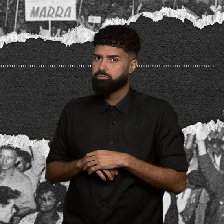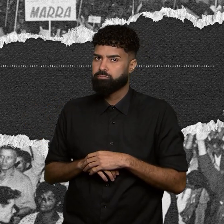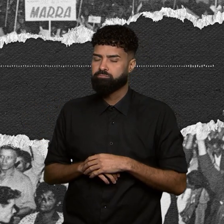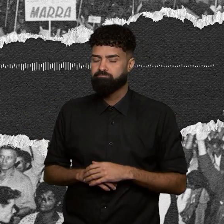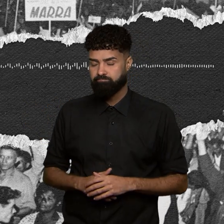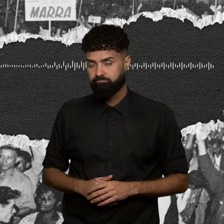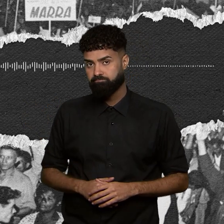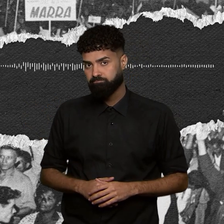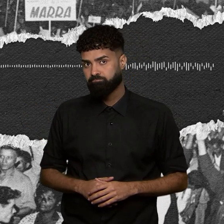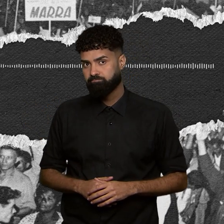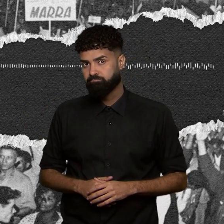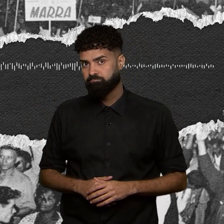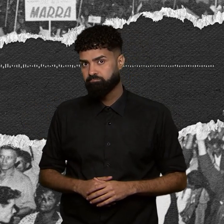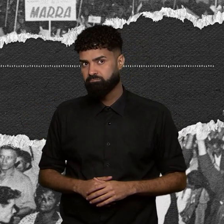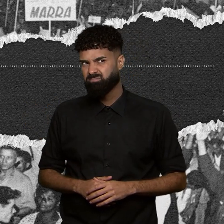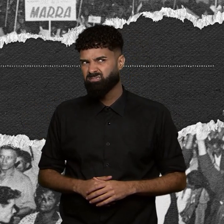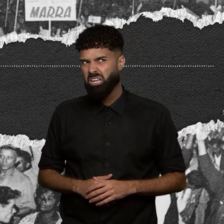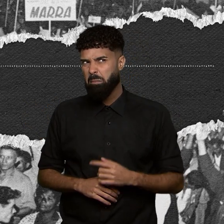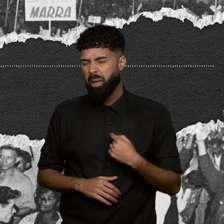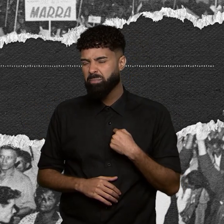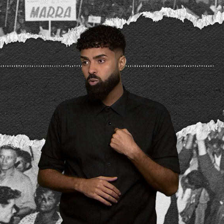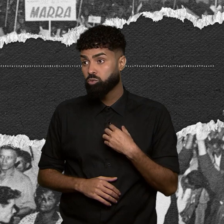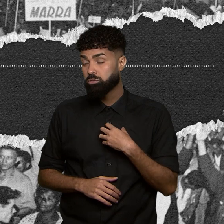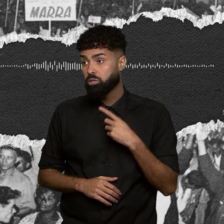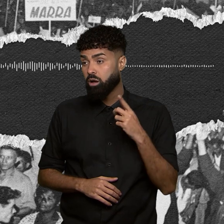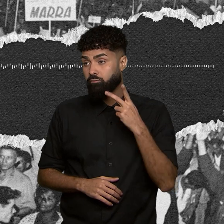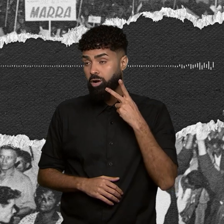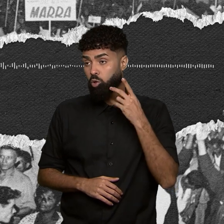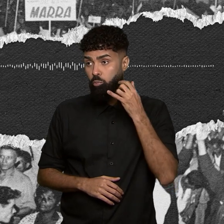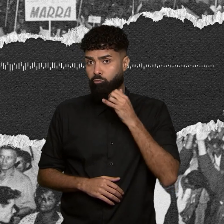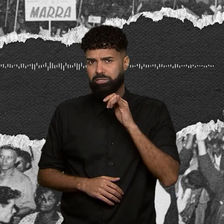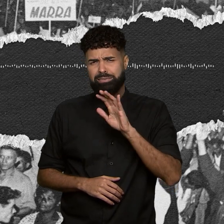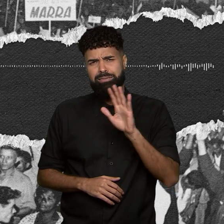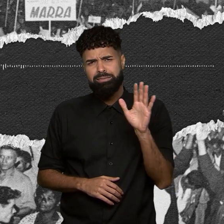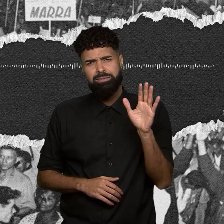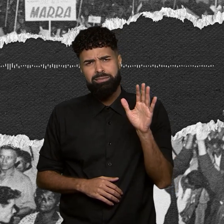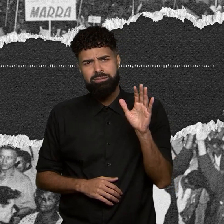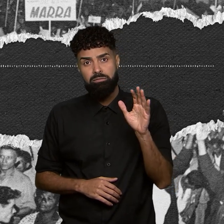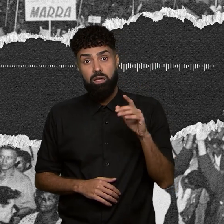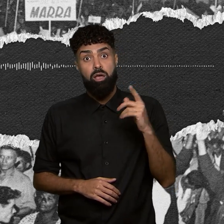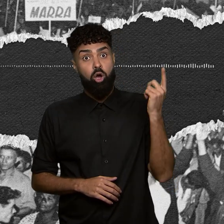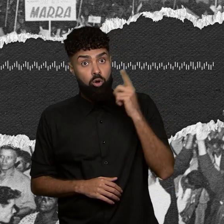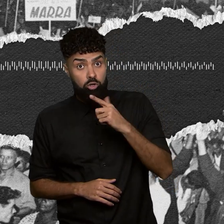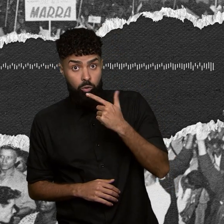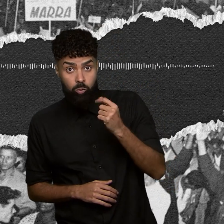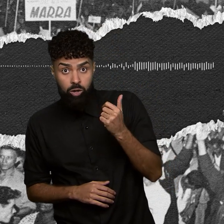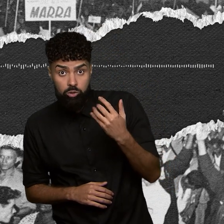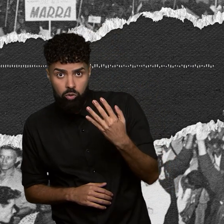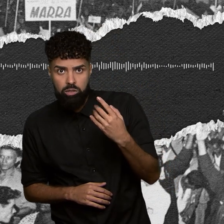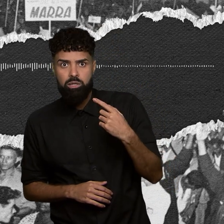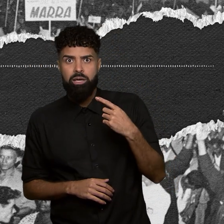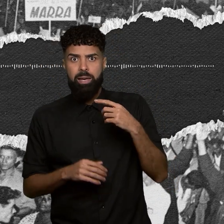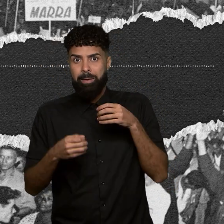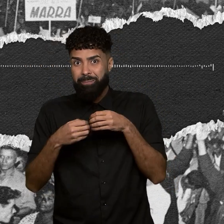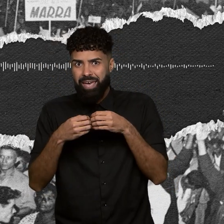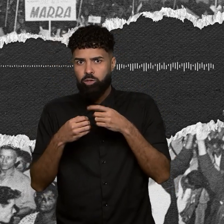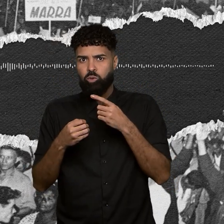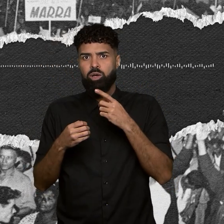Pra mim foi uma profecia isso. Quando a gente conseguiu, em 2014, há dias da incineração, salvar os